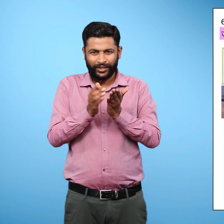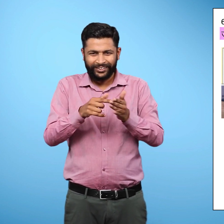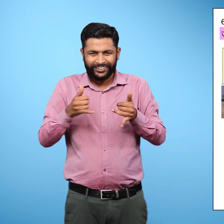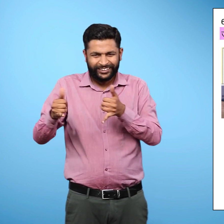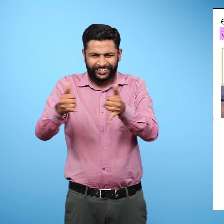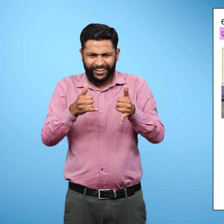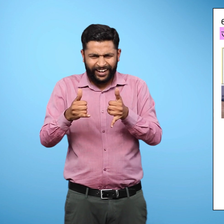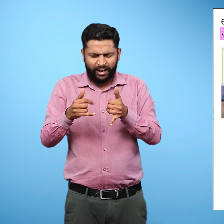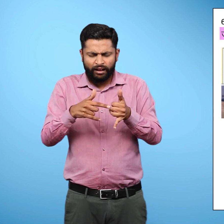बारे में बताईए